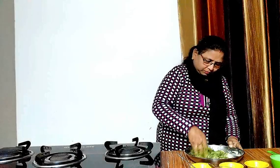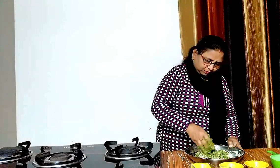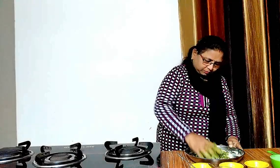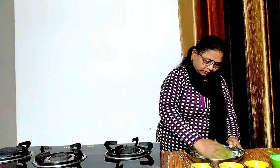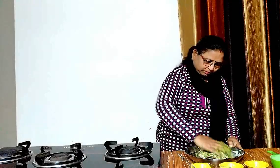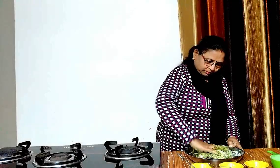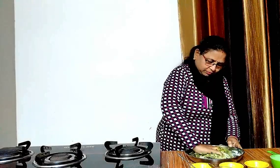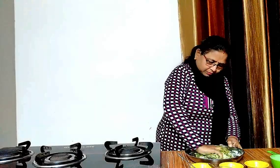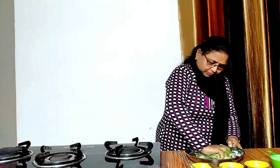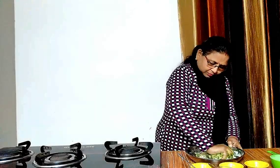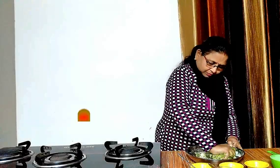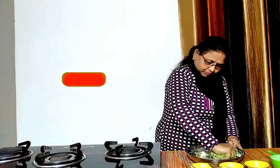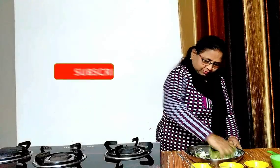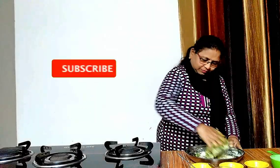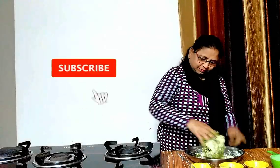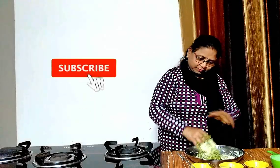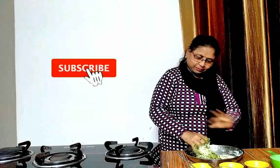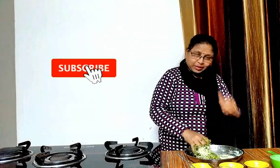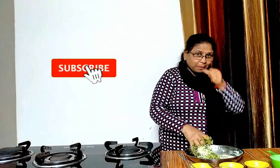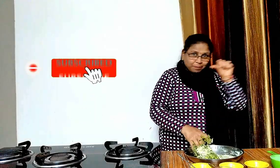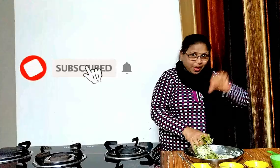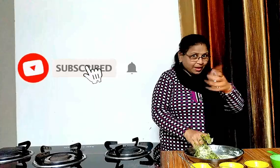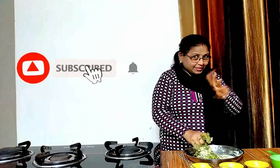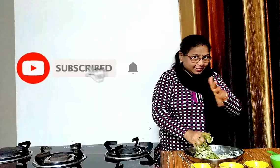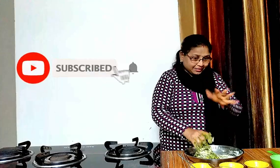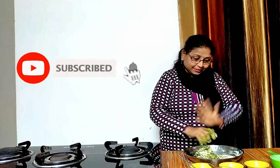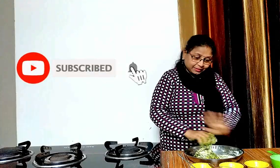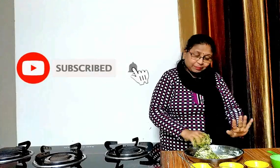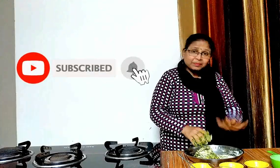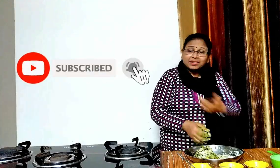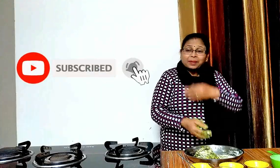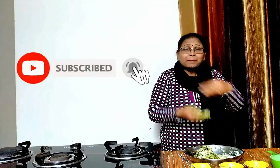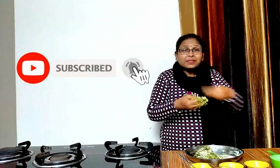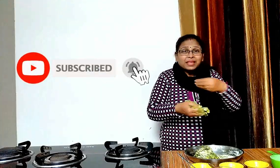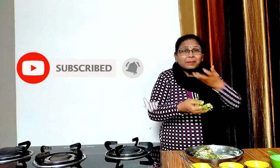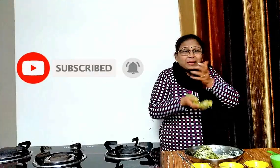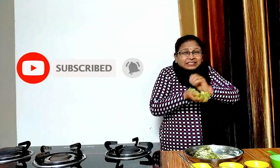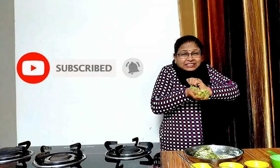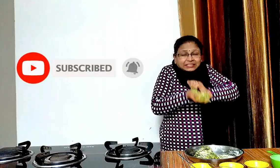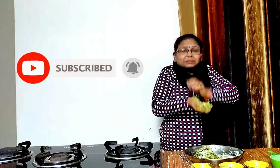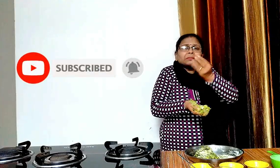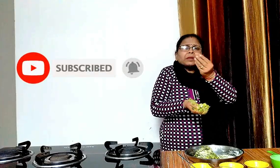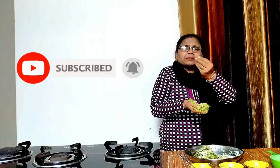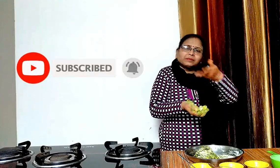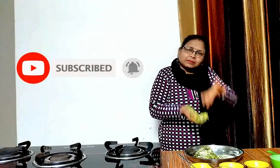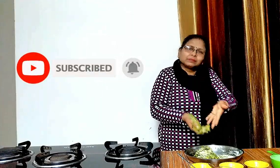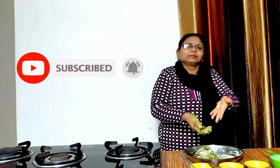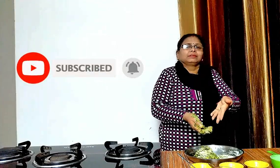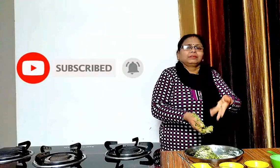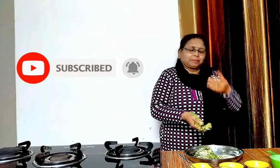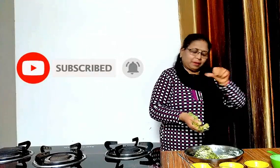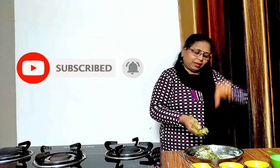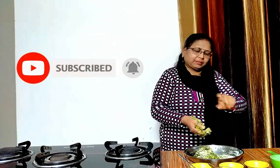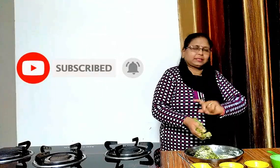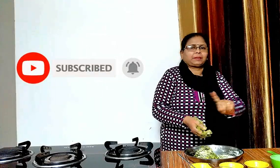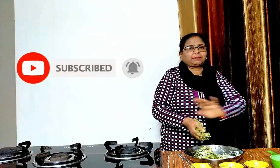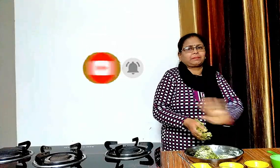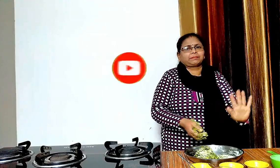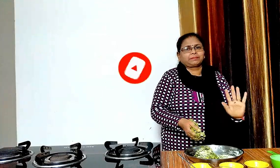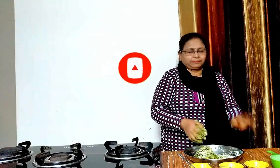हमने इसमें बिल्कुल भी पानी का यूज नहीं किया है क्योंकि मैथीन ने अलुड़ी थोड़ा सा पानी सोख कर लिया था जिसकी वज़े से आसानी से गुथ